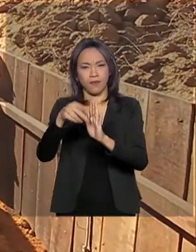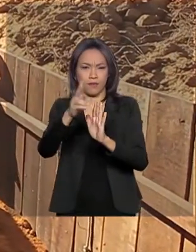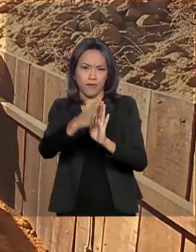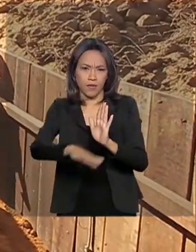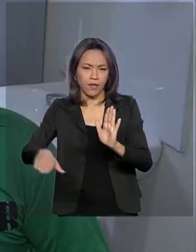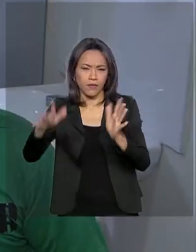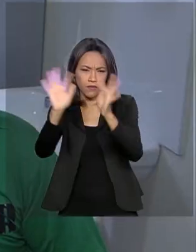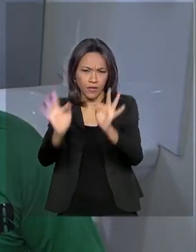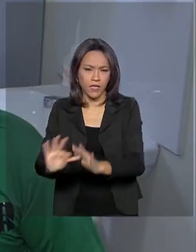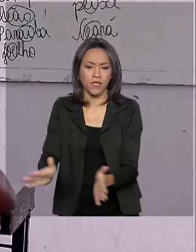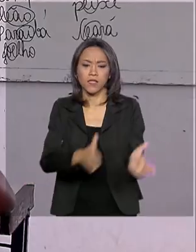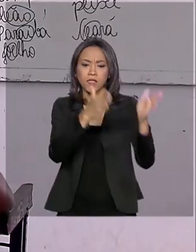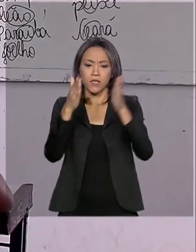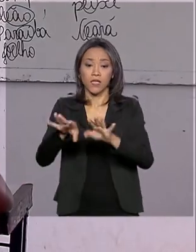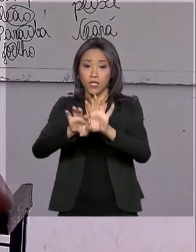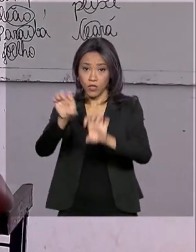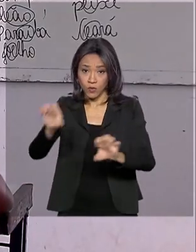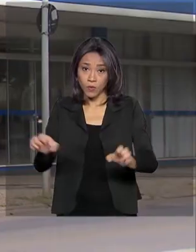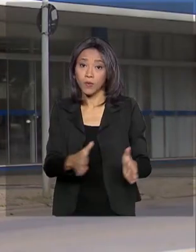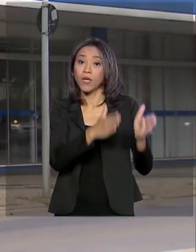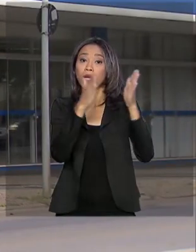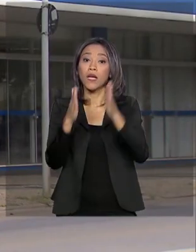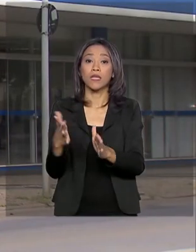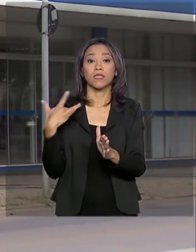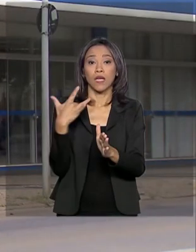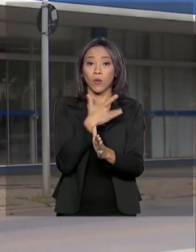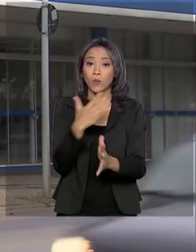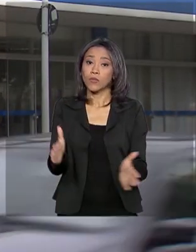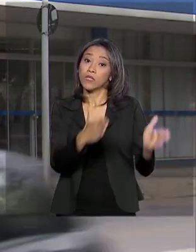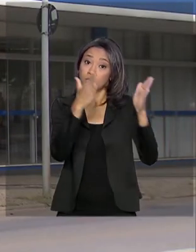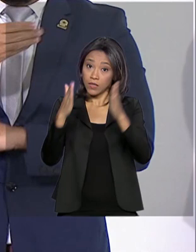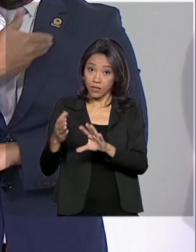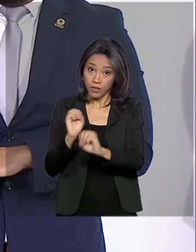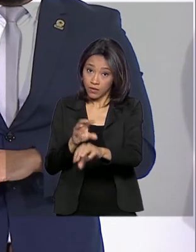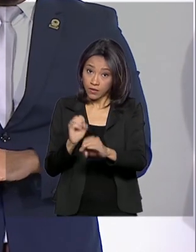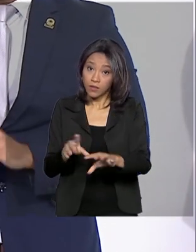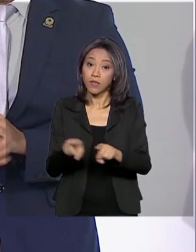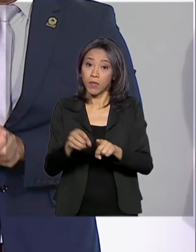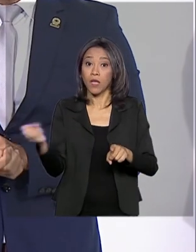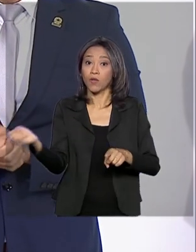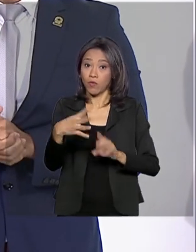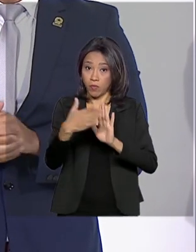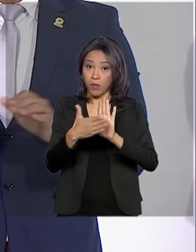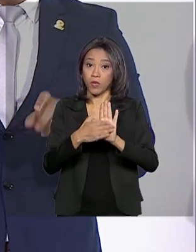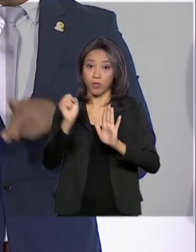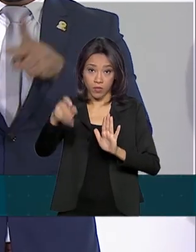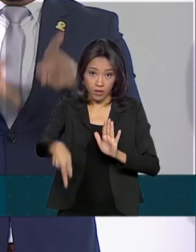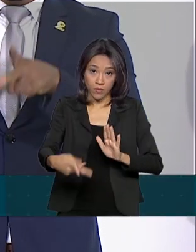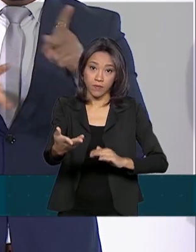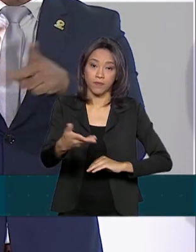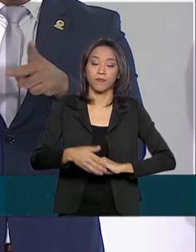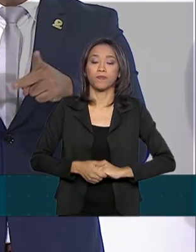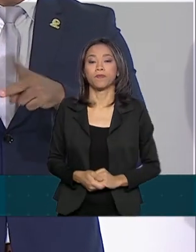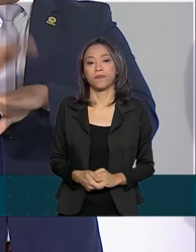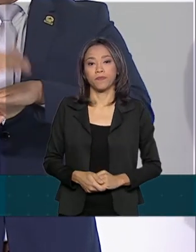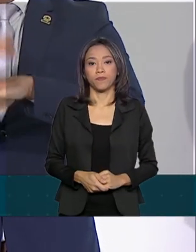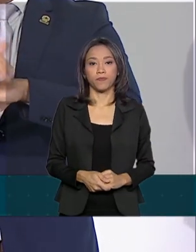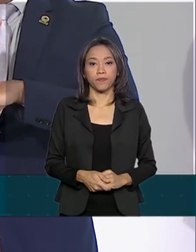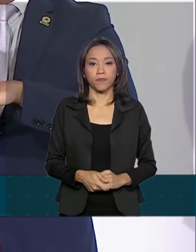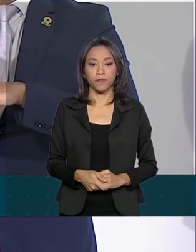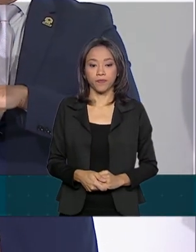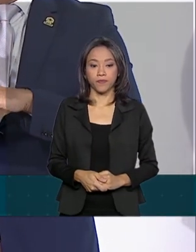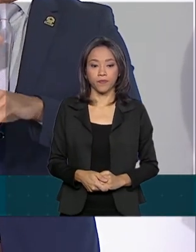infraestrutura, saúde e educação, além da nova Previdência. A população passa a ter em suas mãos